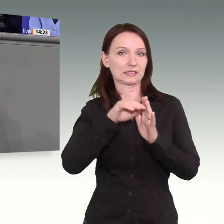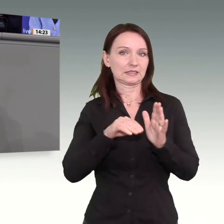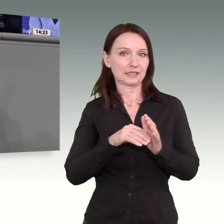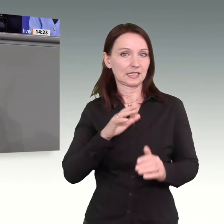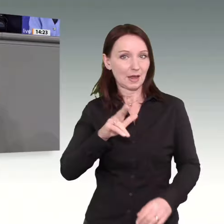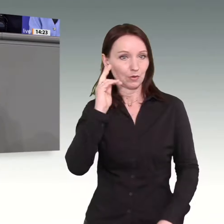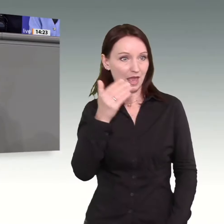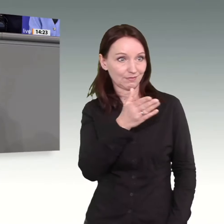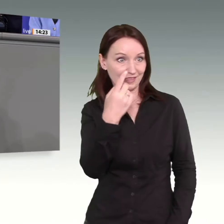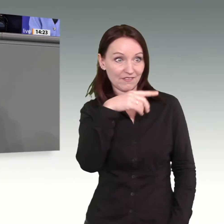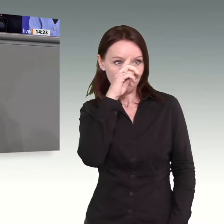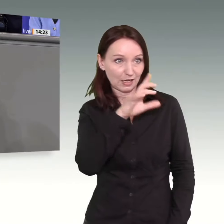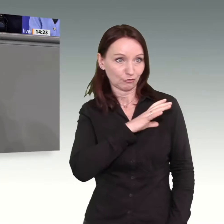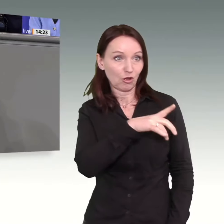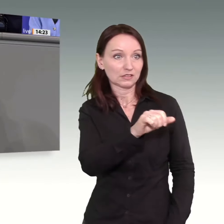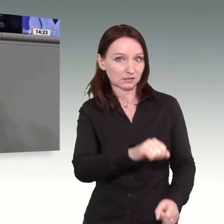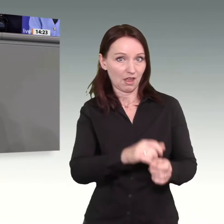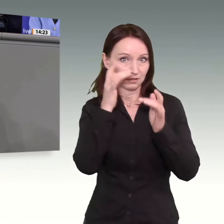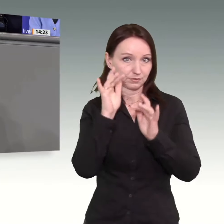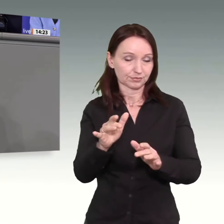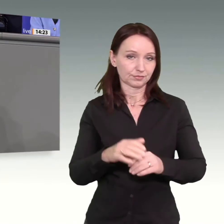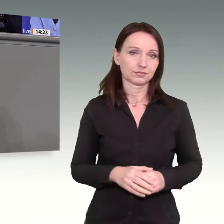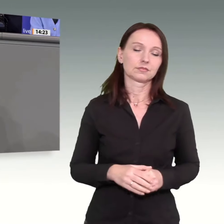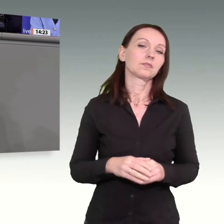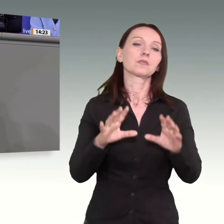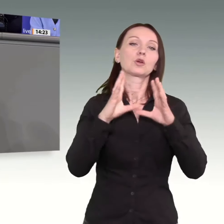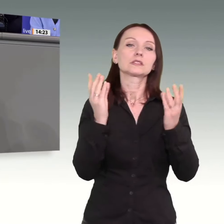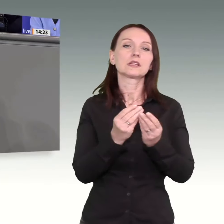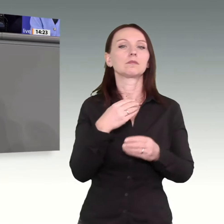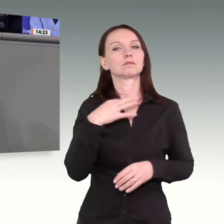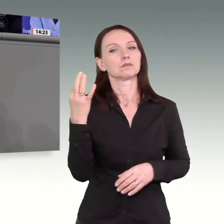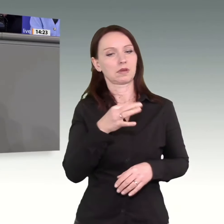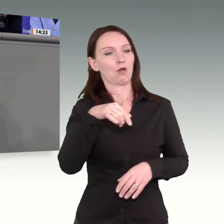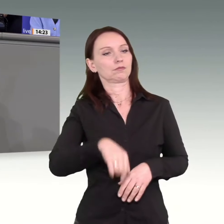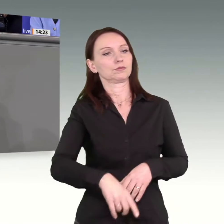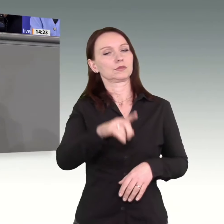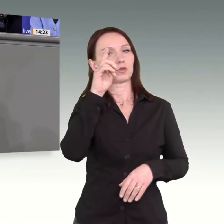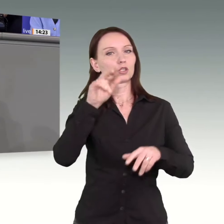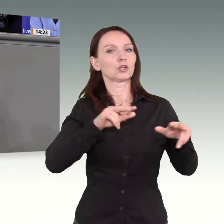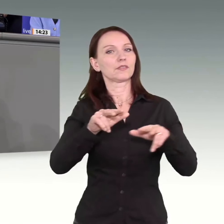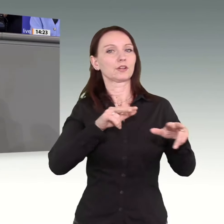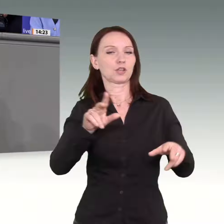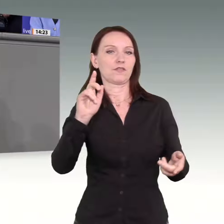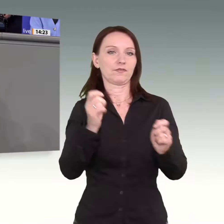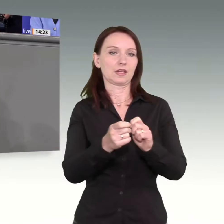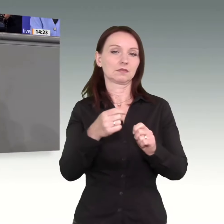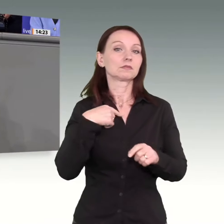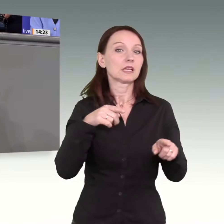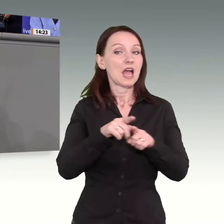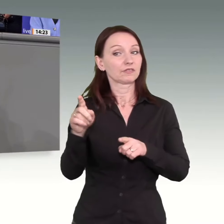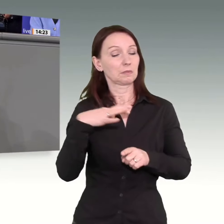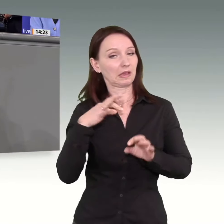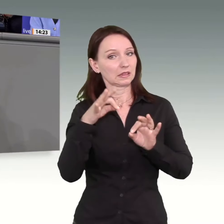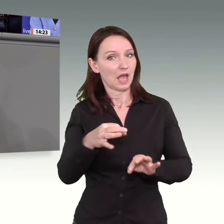durchzuwinken. Und wir brauchen insgesamt eine Wirtschaftswende in Deutschland. Die FDP wird dafür